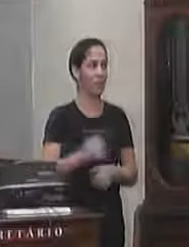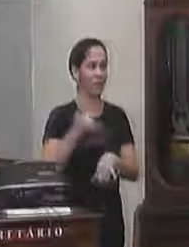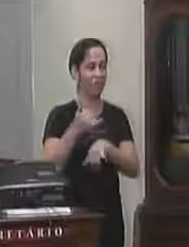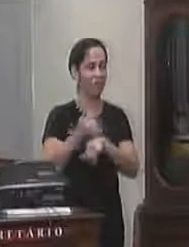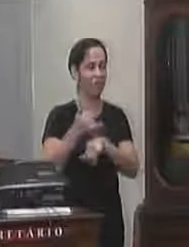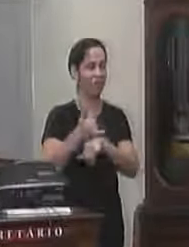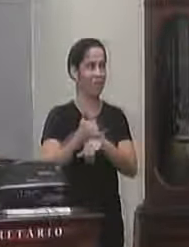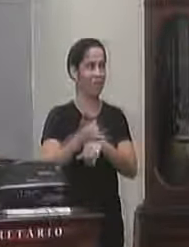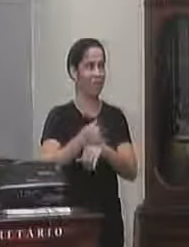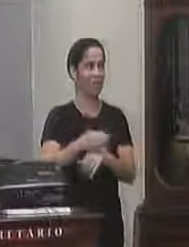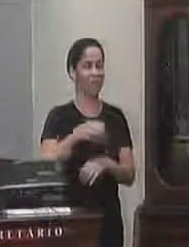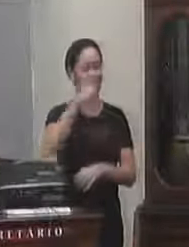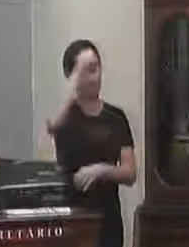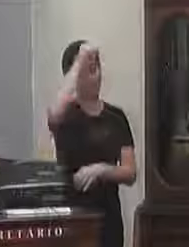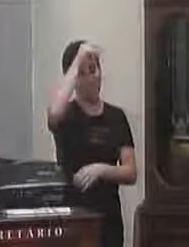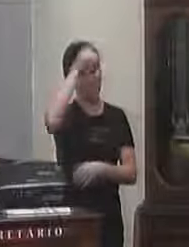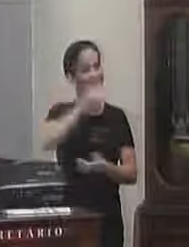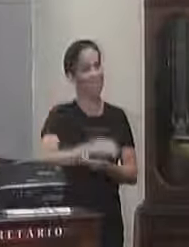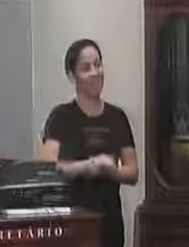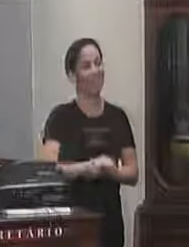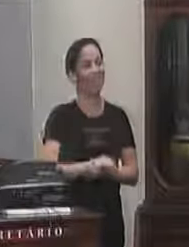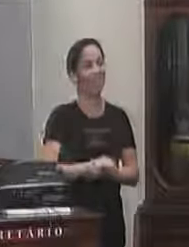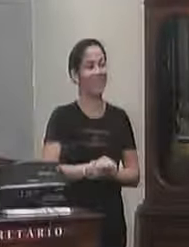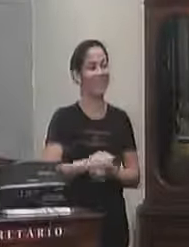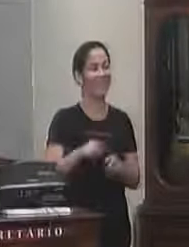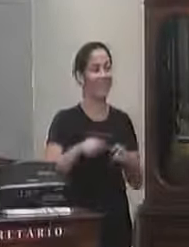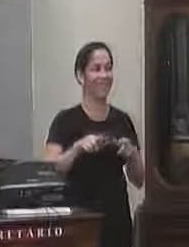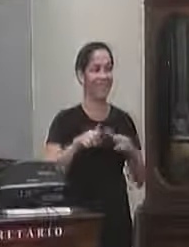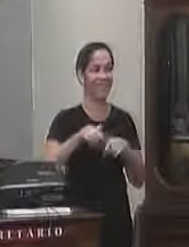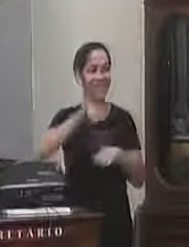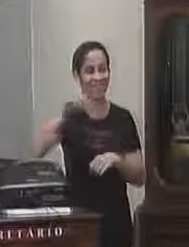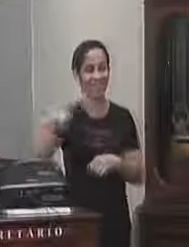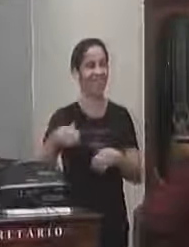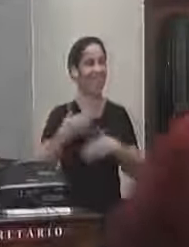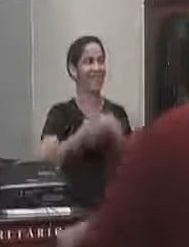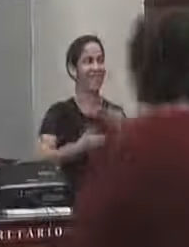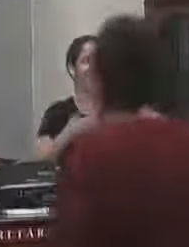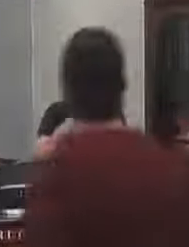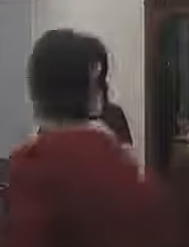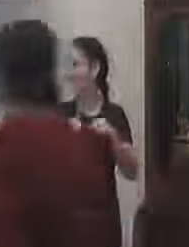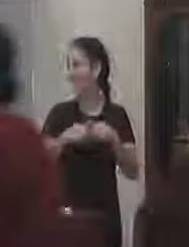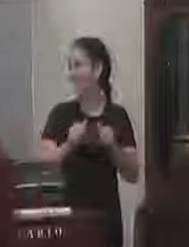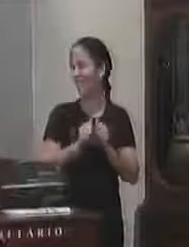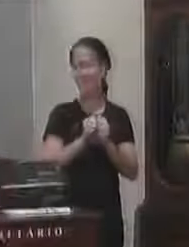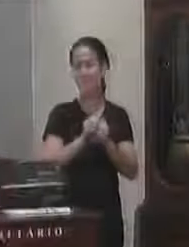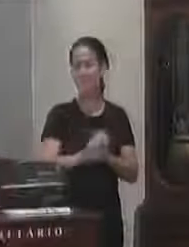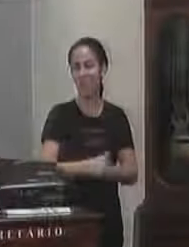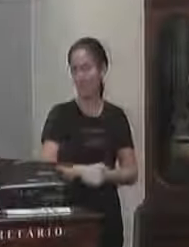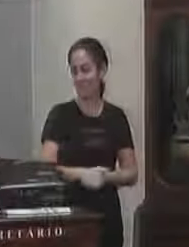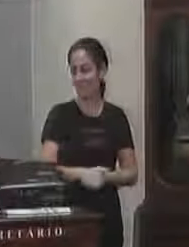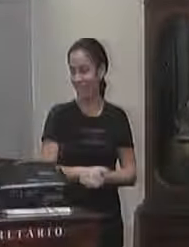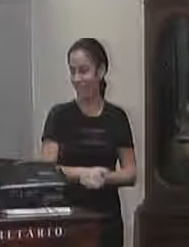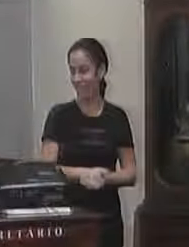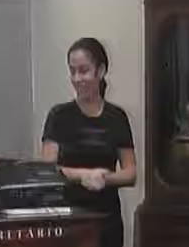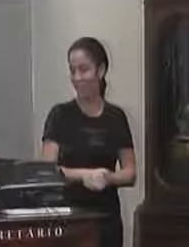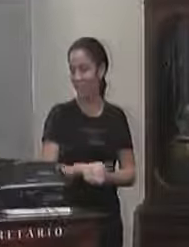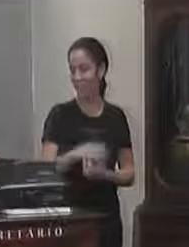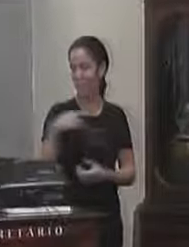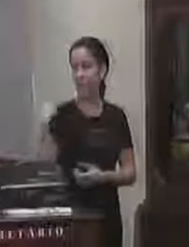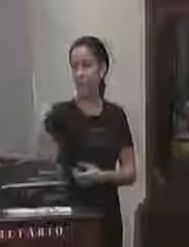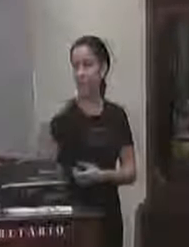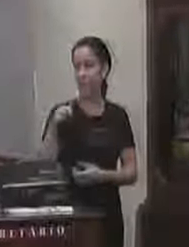redonda do município de volta redonda mas ela enquanto for possível haver permuta eu acredito que ela fique conosco vereador Marquinhos da saúde